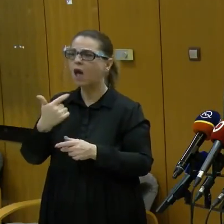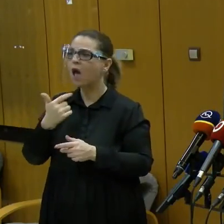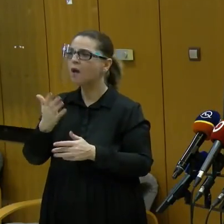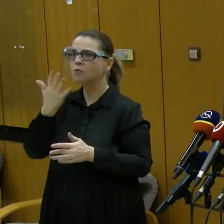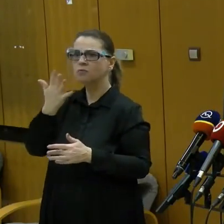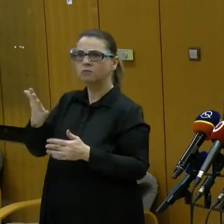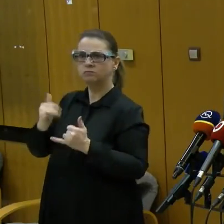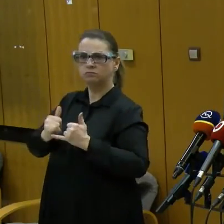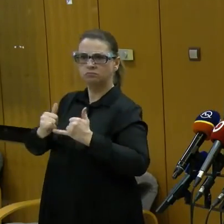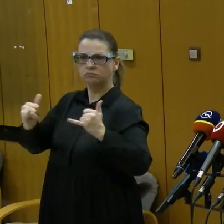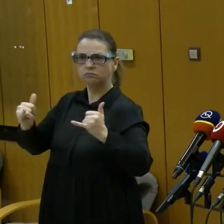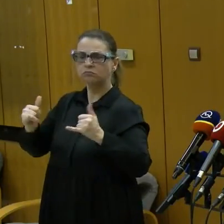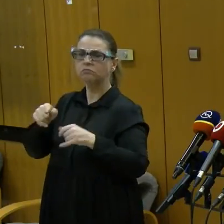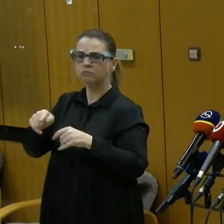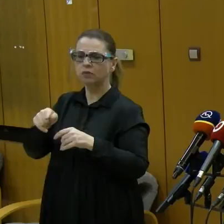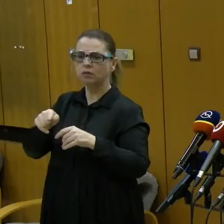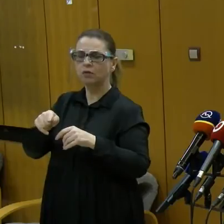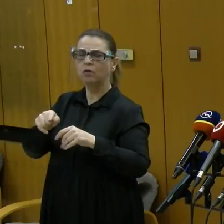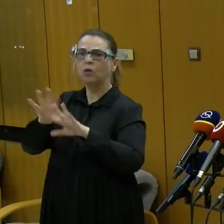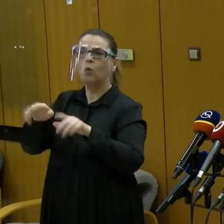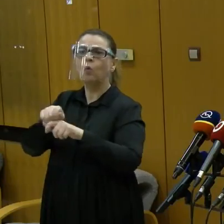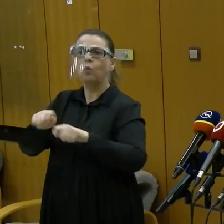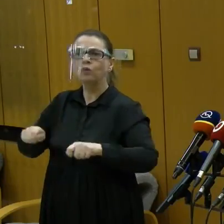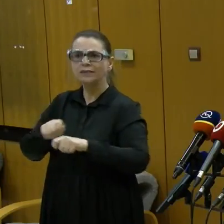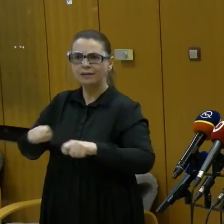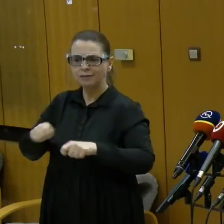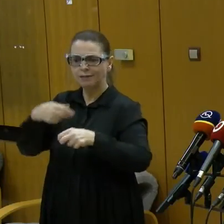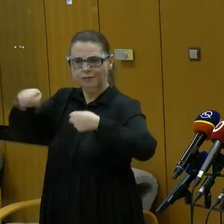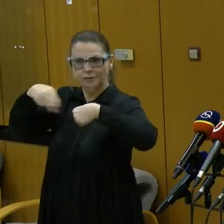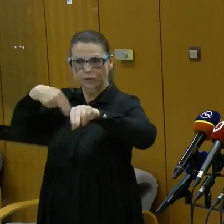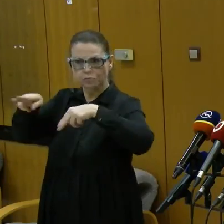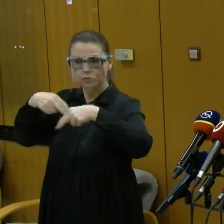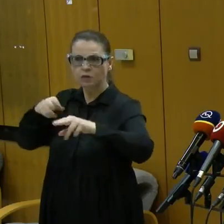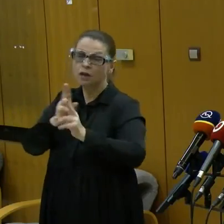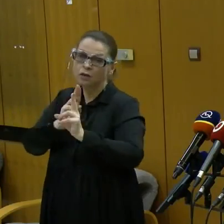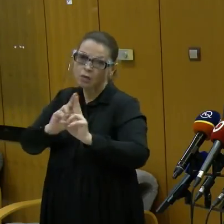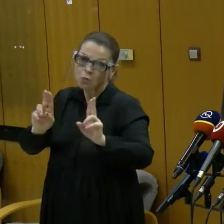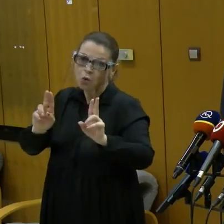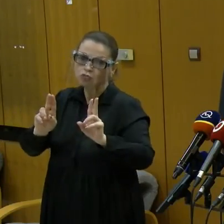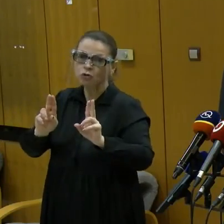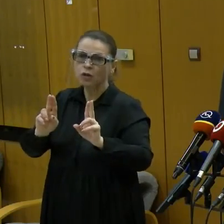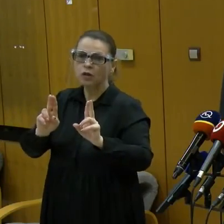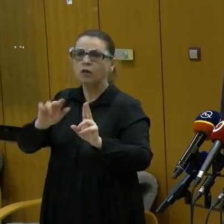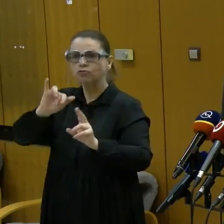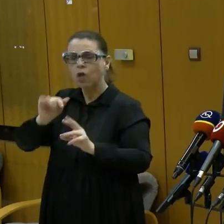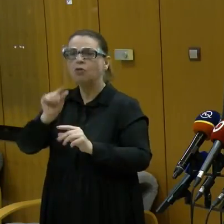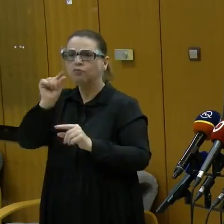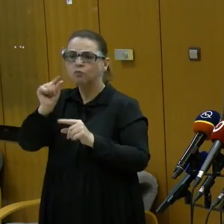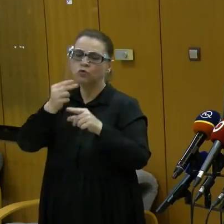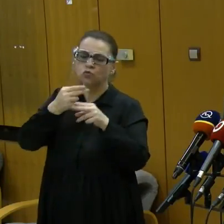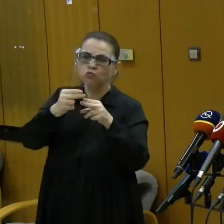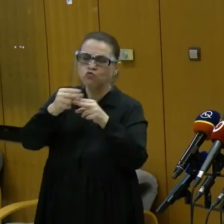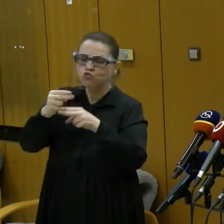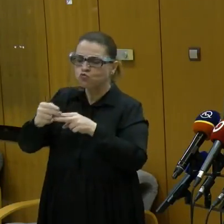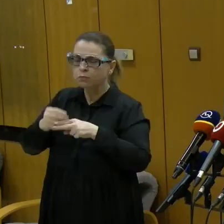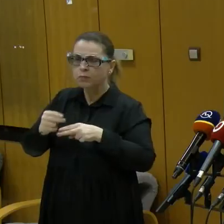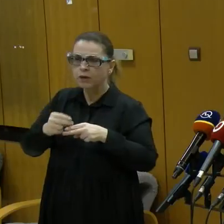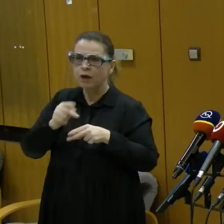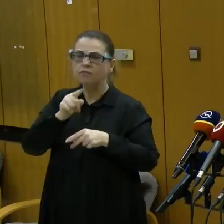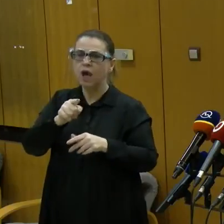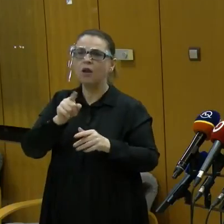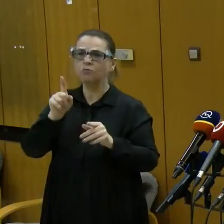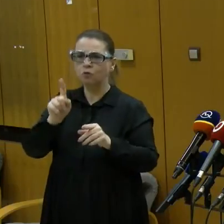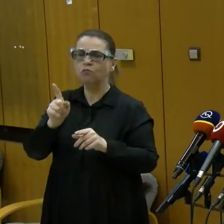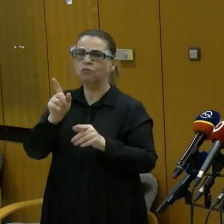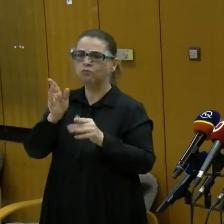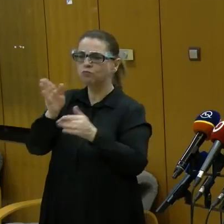ako sa bude vyvíjať teda to uznesenie v priebehu zajtrajších diskusí. Je možné, že tam dojde k nejakým úpravám, ale tie úpravy určite